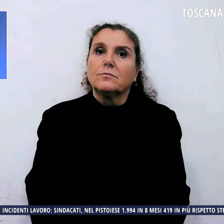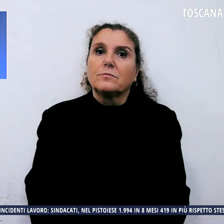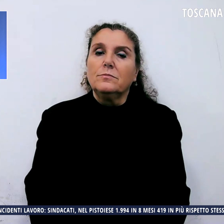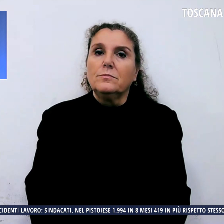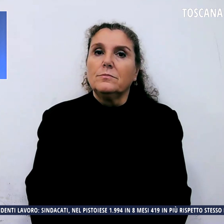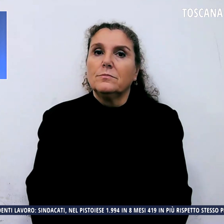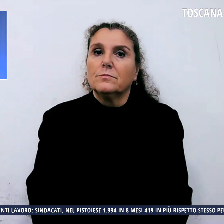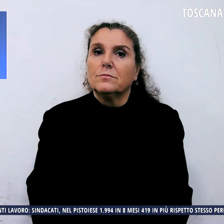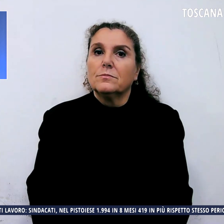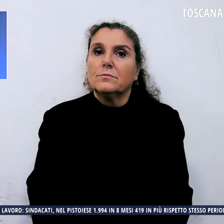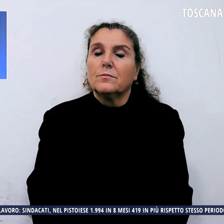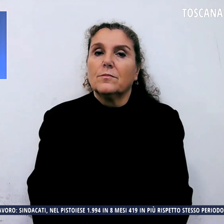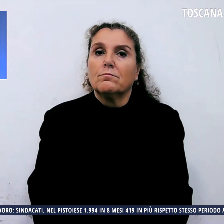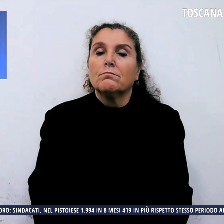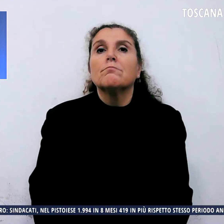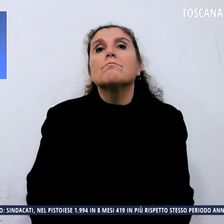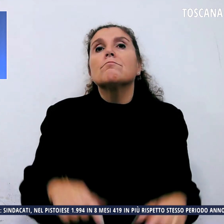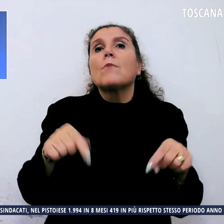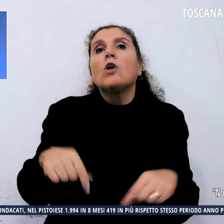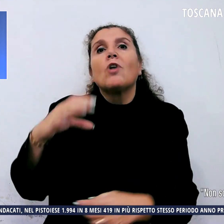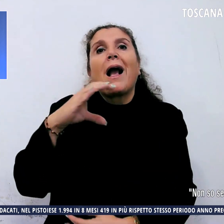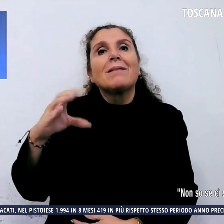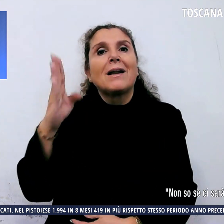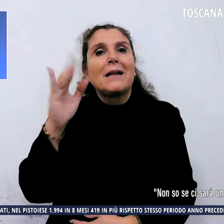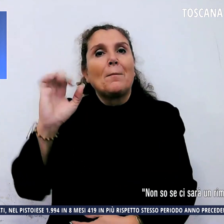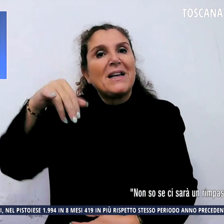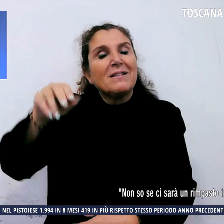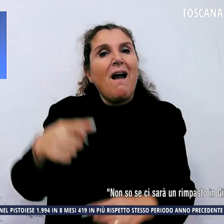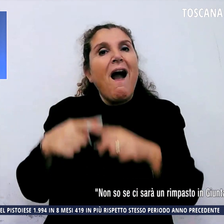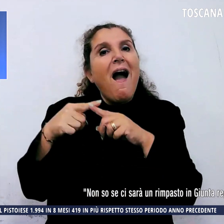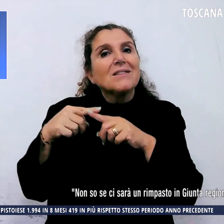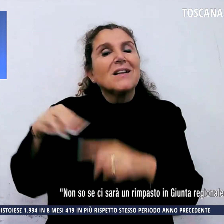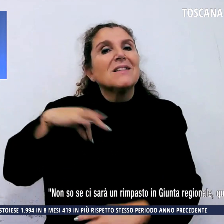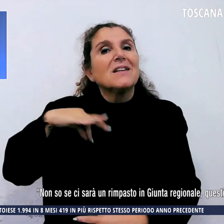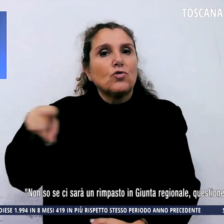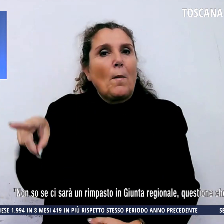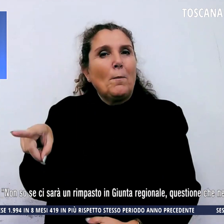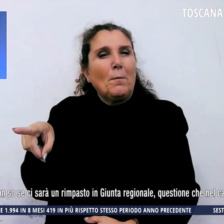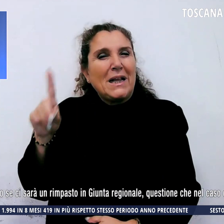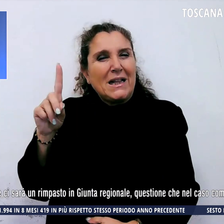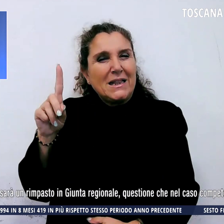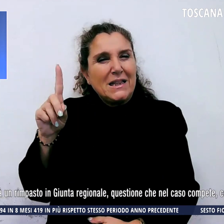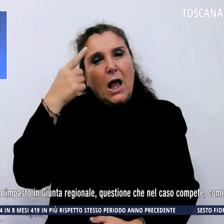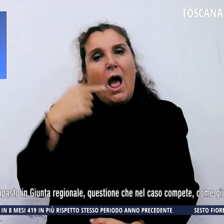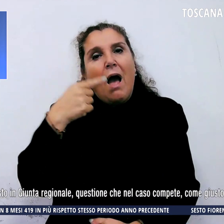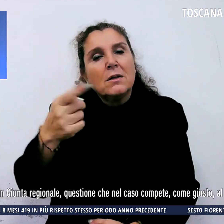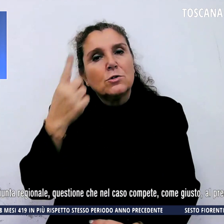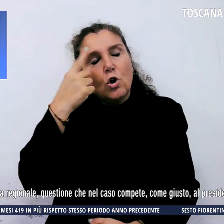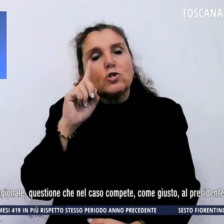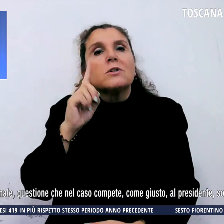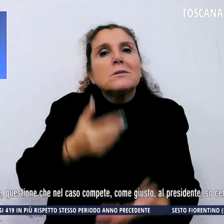E oggi Caterina Abini, ex senatrice del PD, ha detto non so se ci sarà un rimpasto in giunta